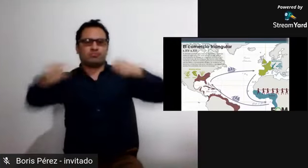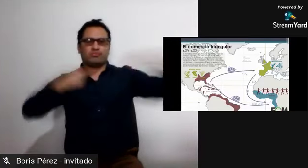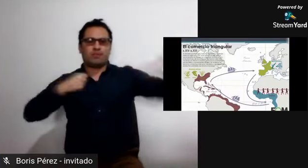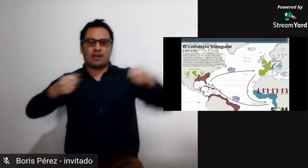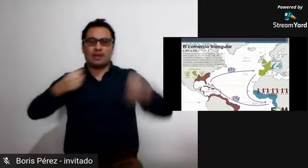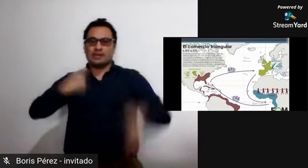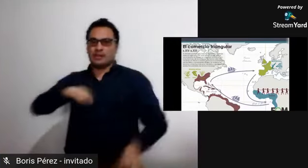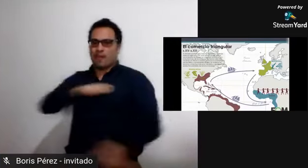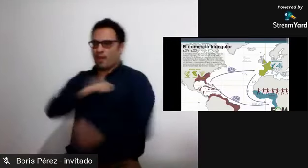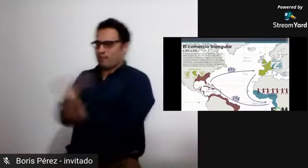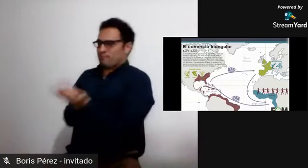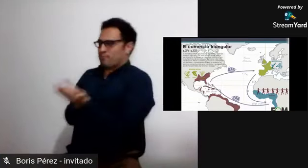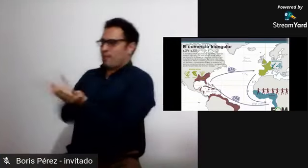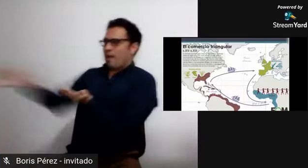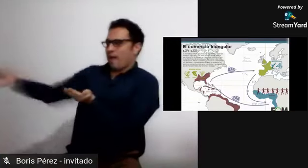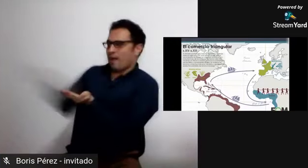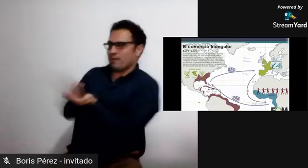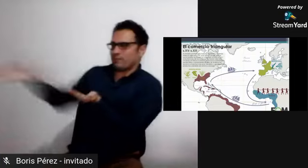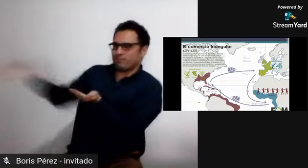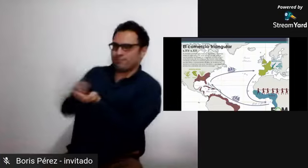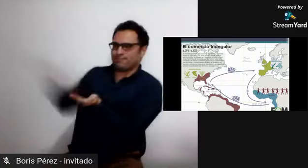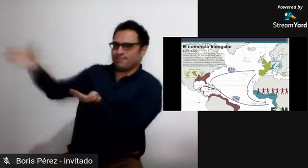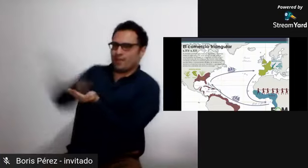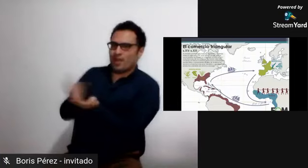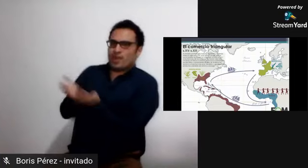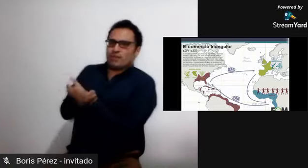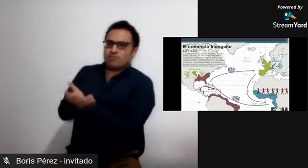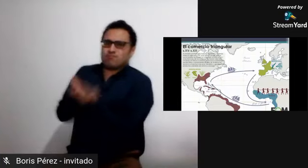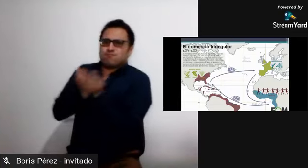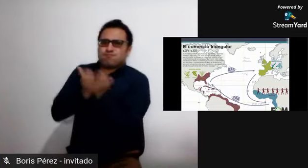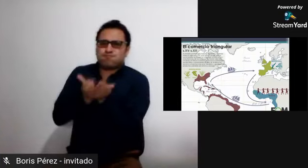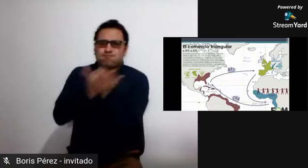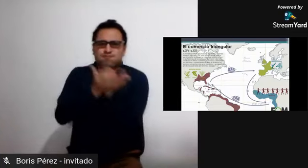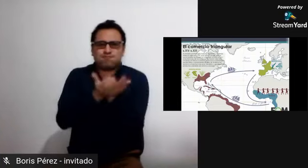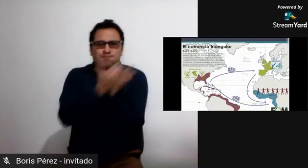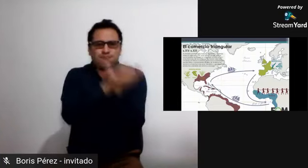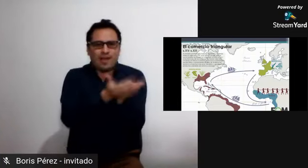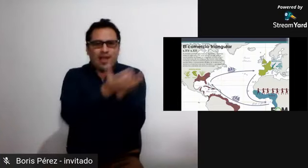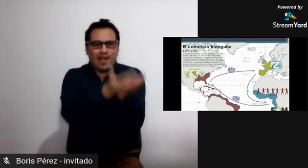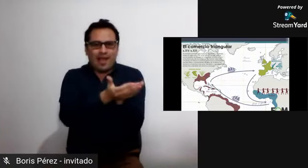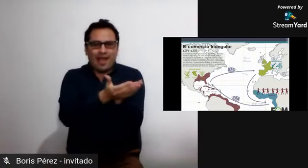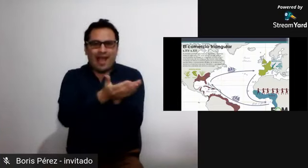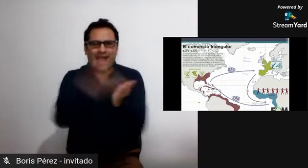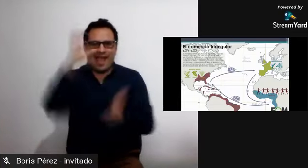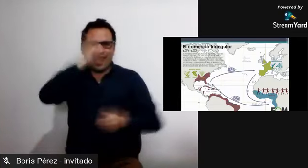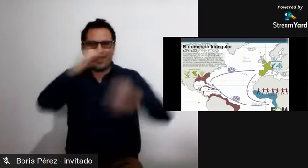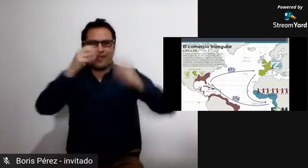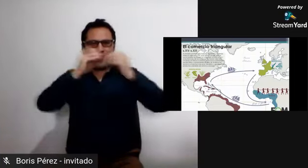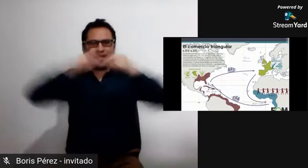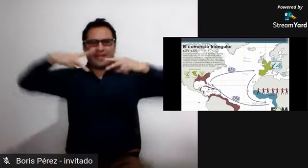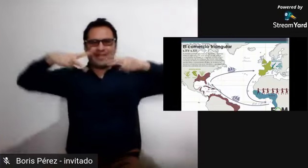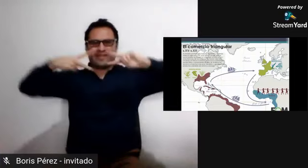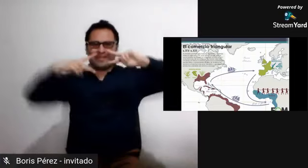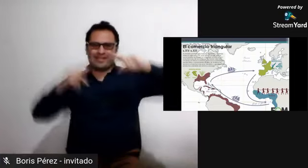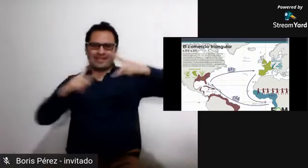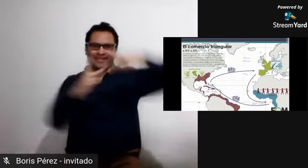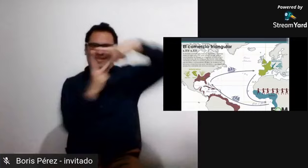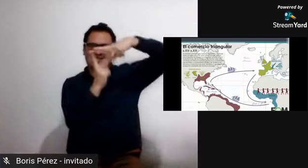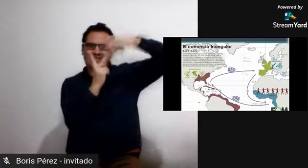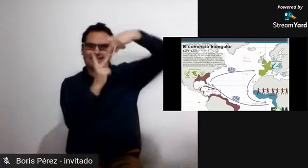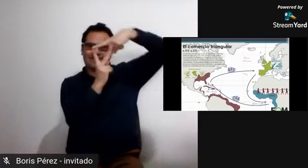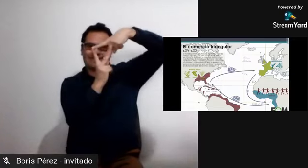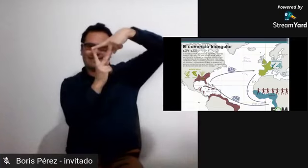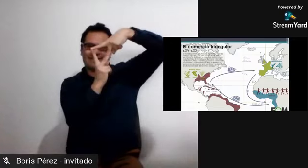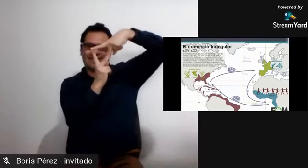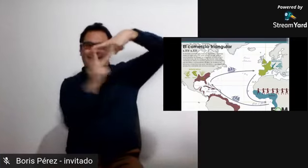empiezan darse un sinnúmero de enfrentamientos y de confrontaciones en españa que hace